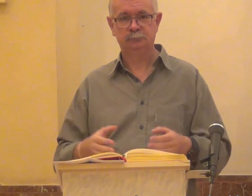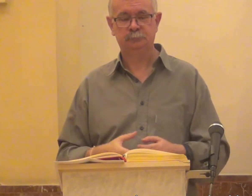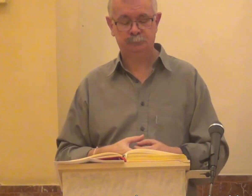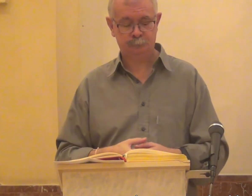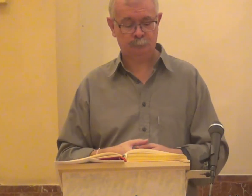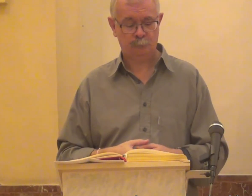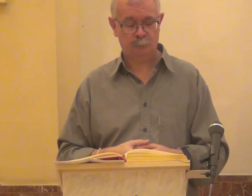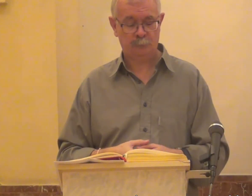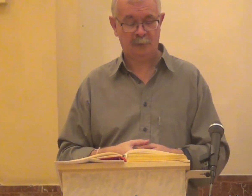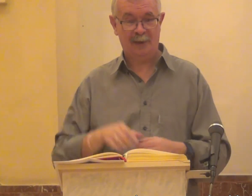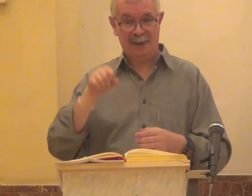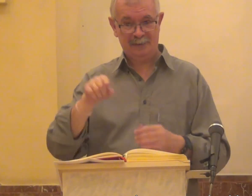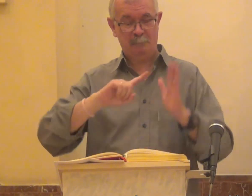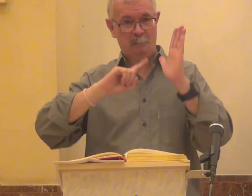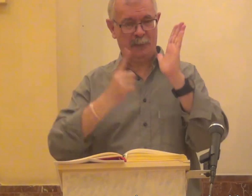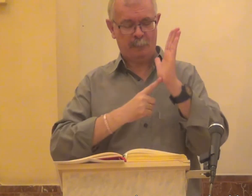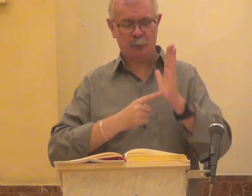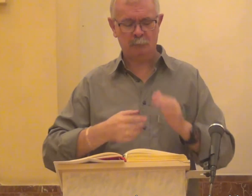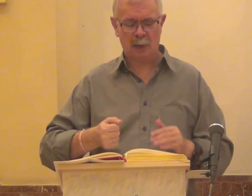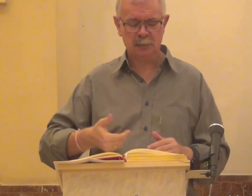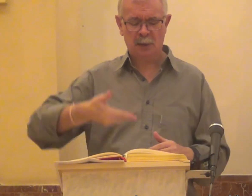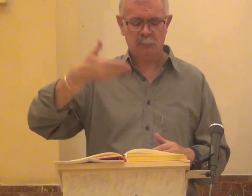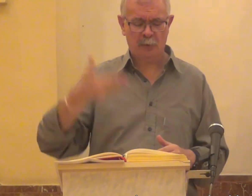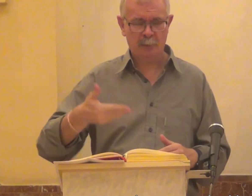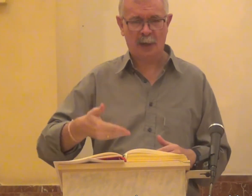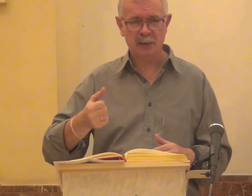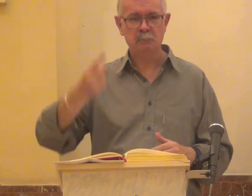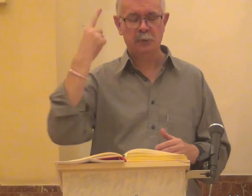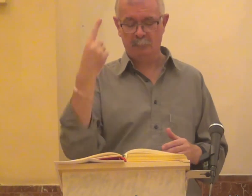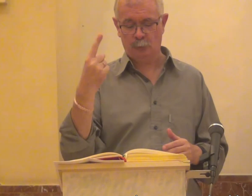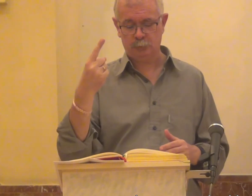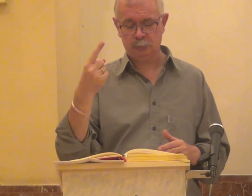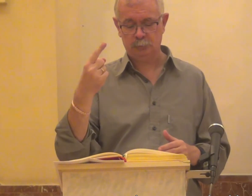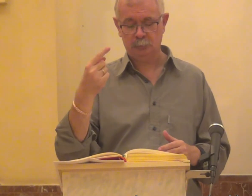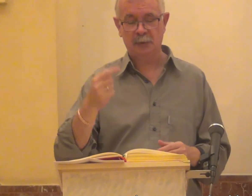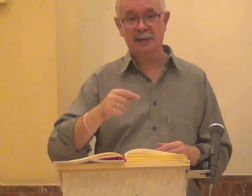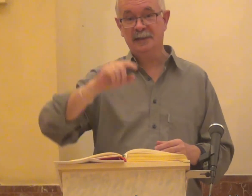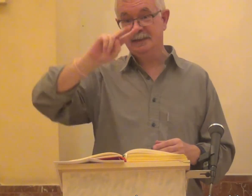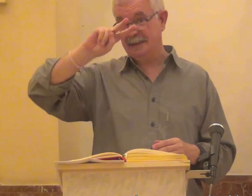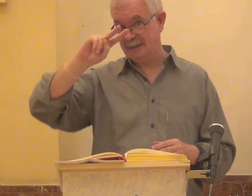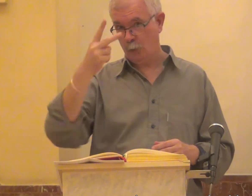este mandamiento es el principal y el primero el segundo